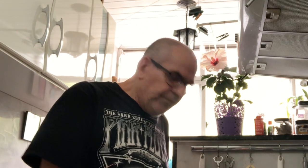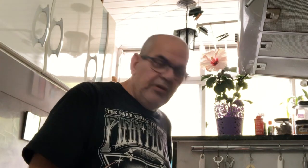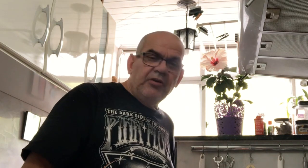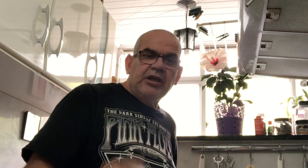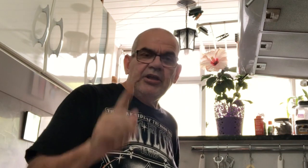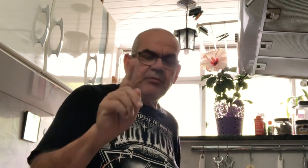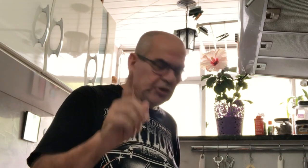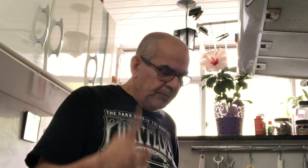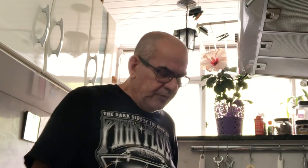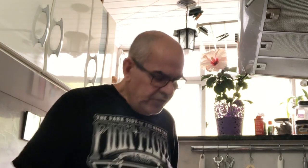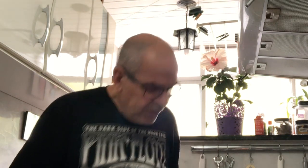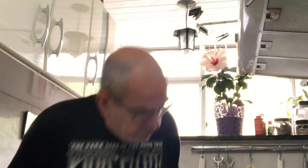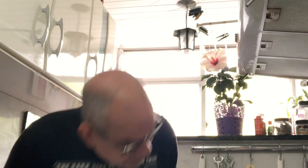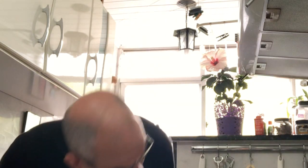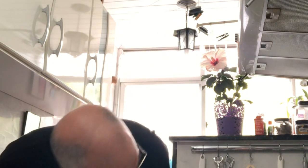Eu queria mostrar pra vocês uma...